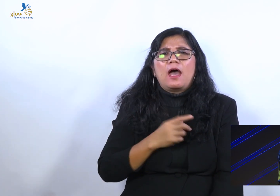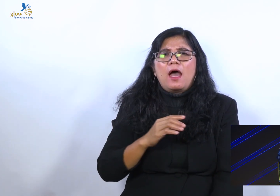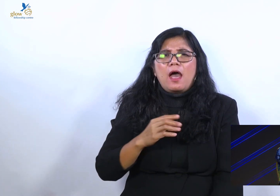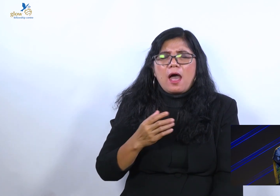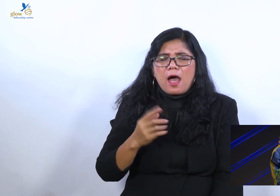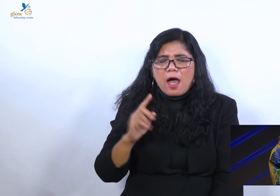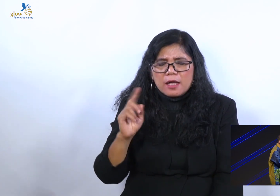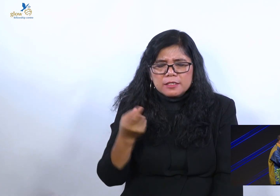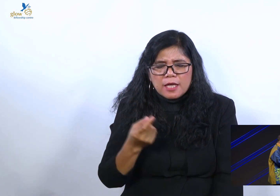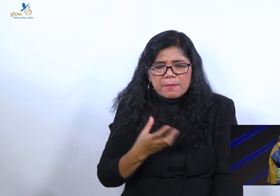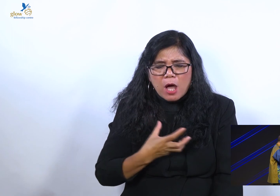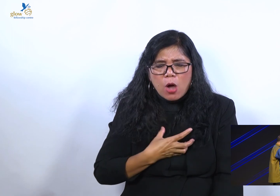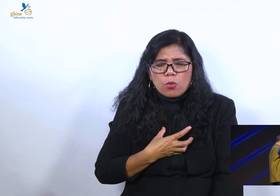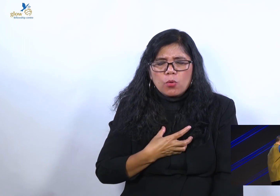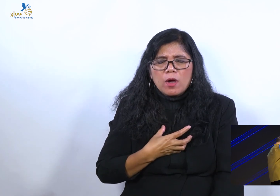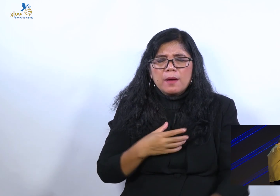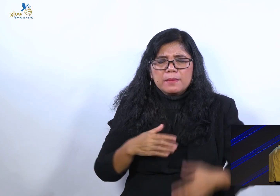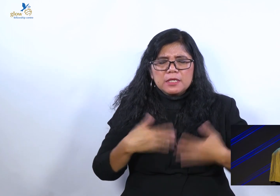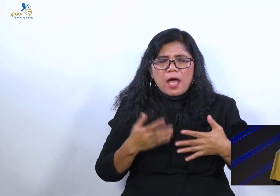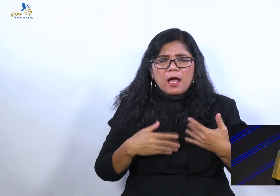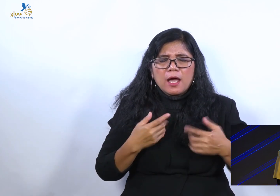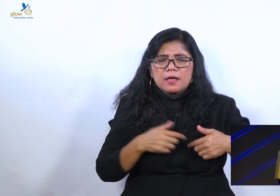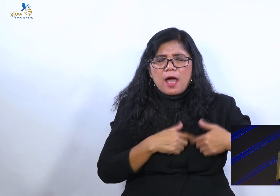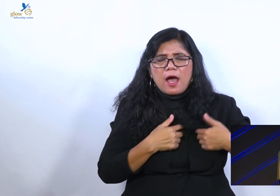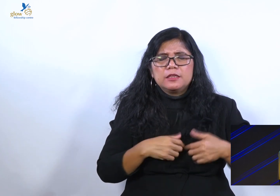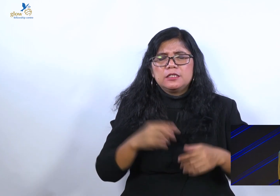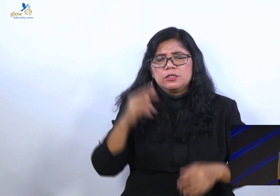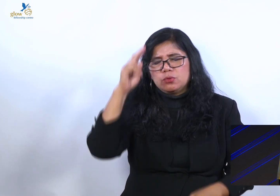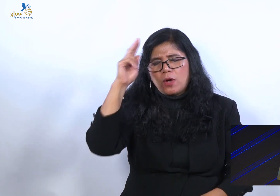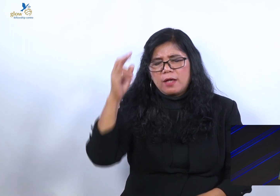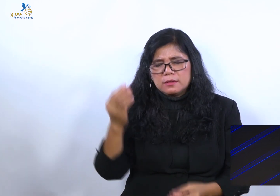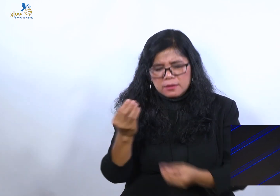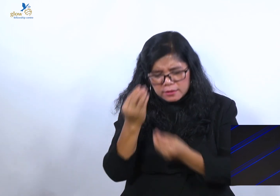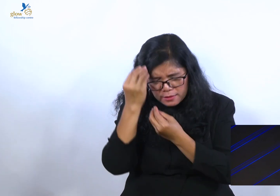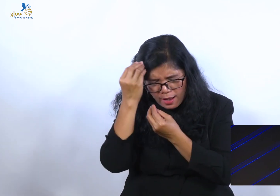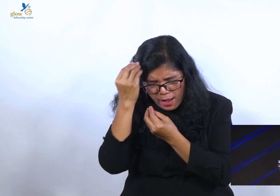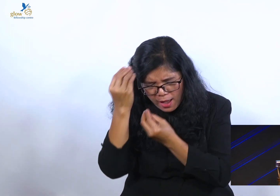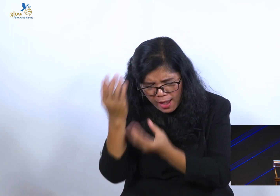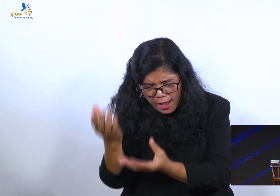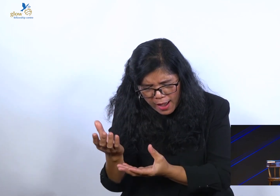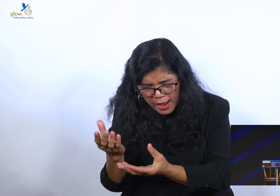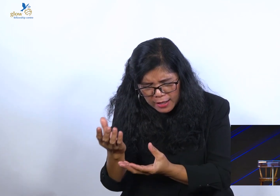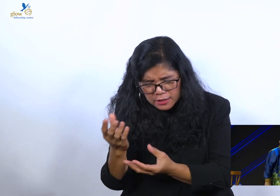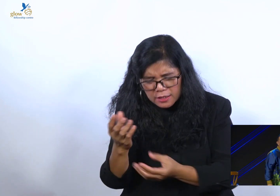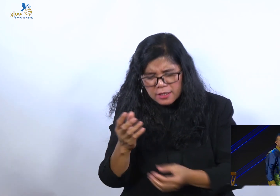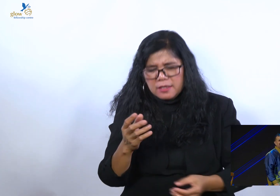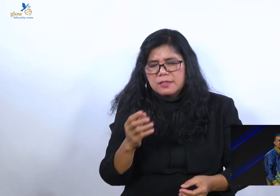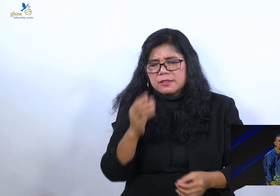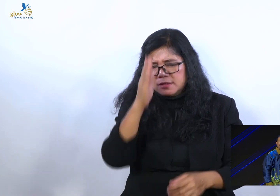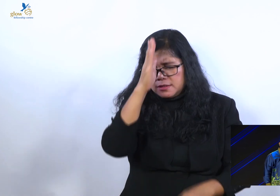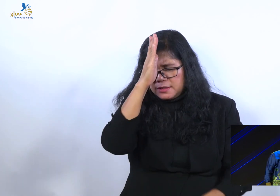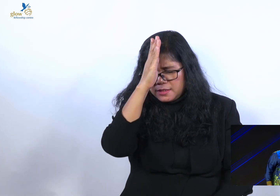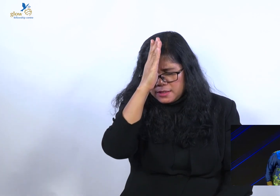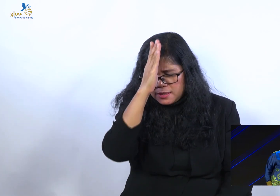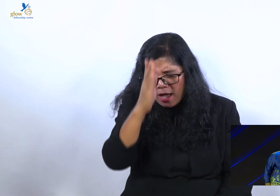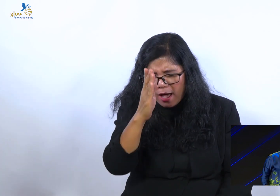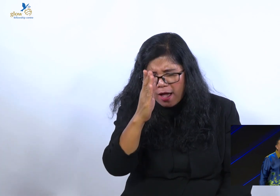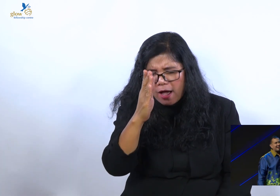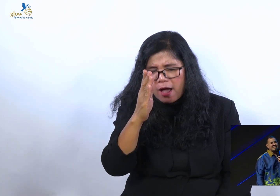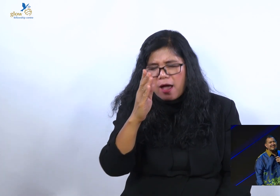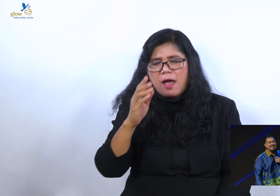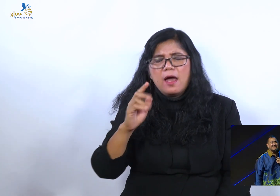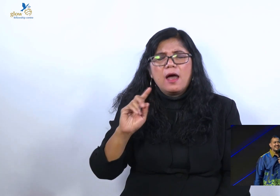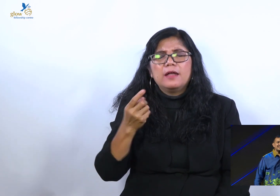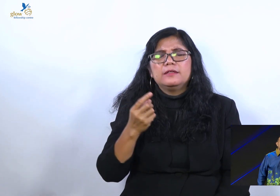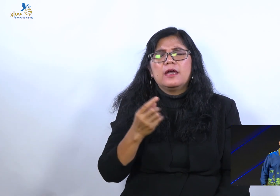saya hanya hamba. Tuhan saya hanya mau taat. Tuhan saya hanya mau setia. Tuhan saya hanya mau dengar